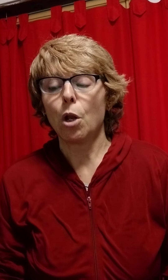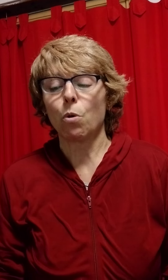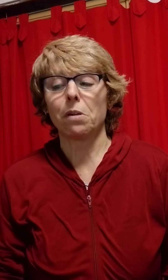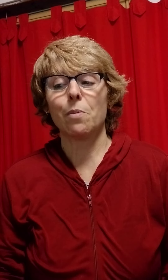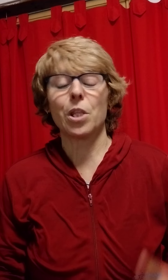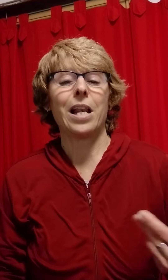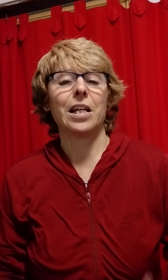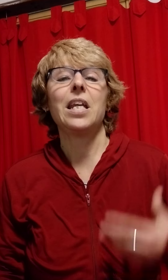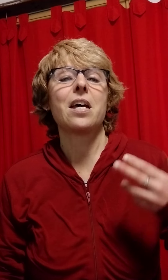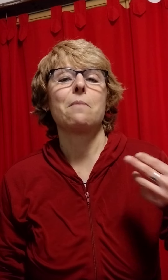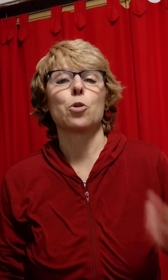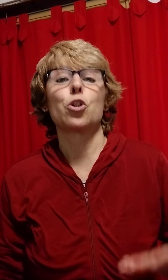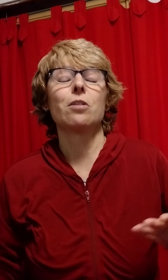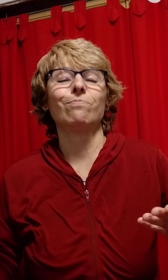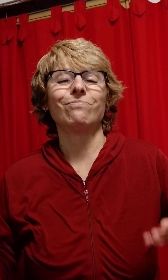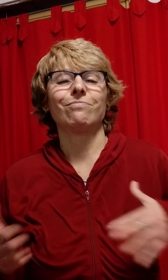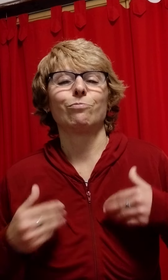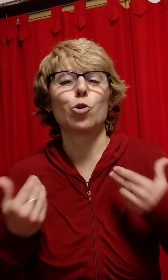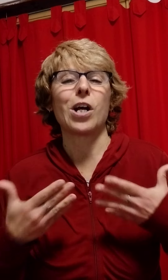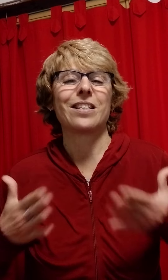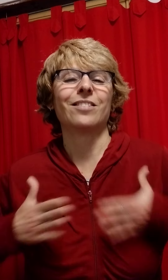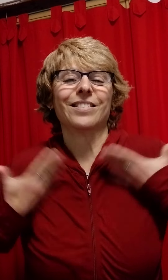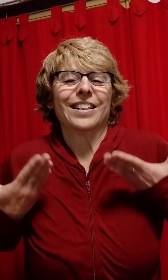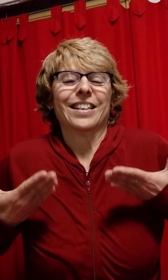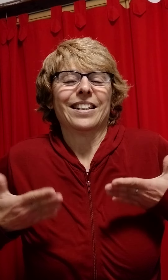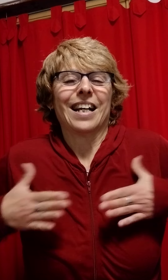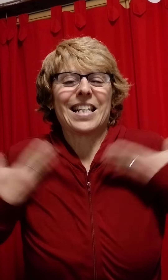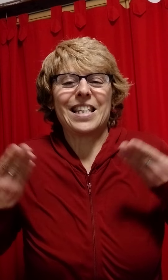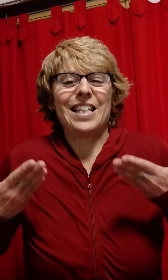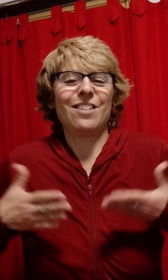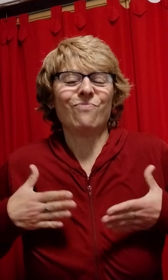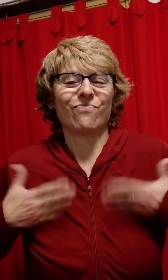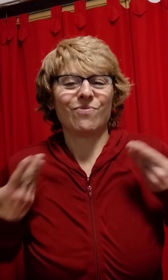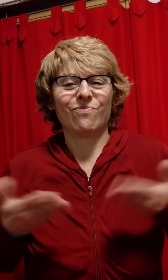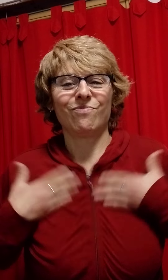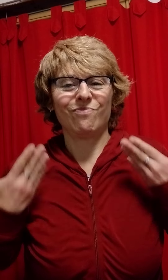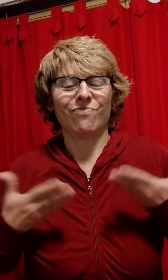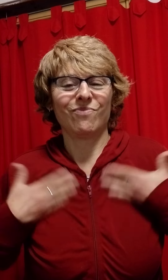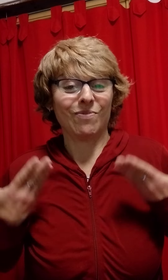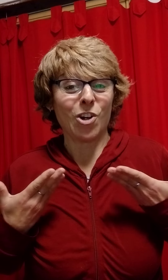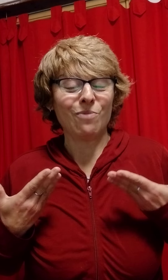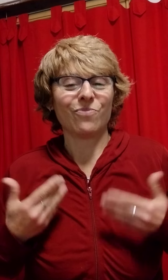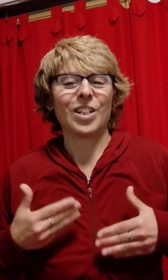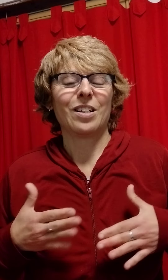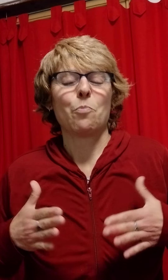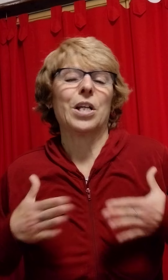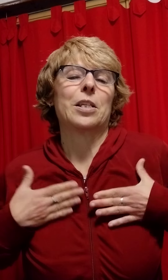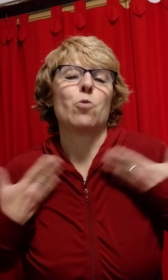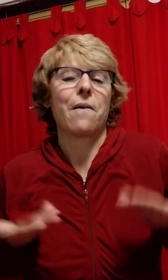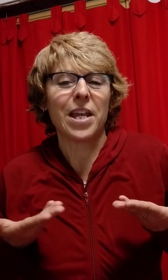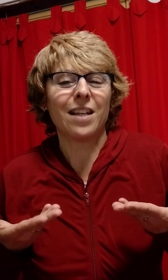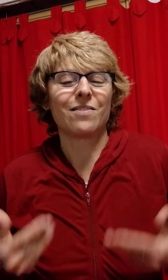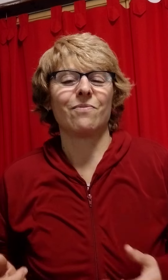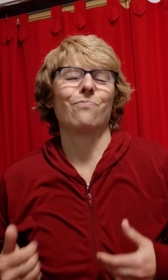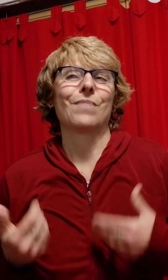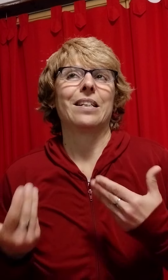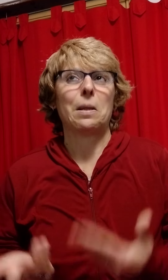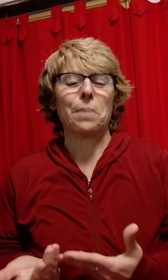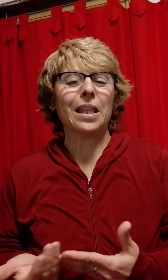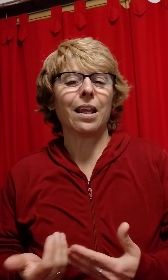Cuando hablamos de alegría, de emoción, muchos hacen así, ¿no? Puede ser una vez, depende,